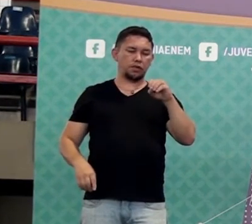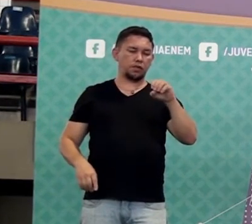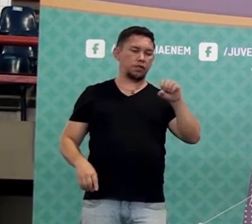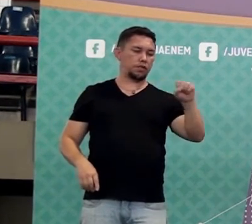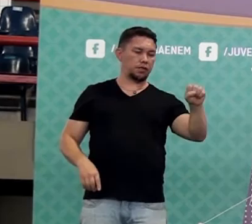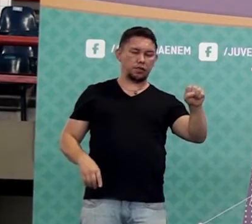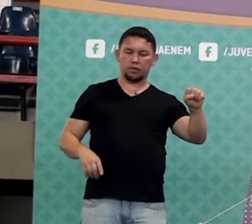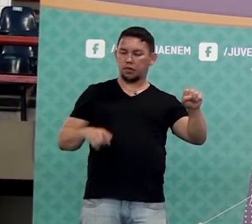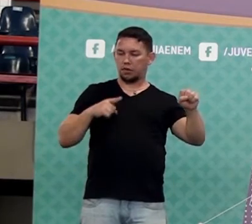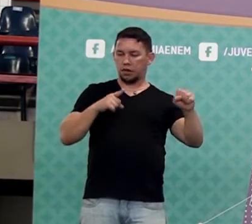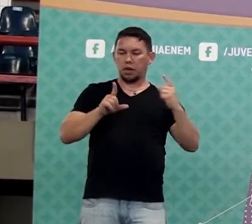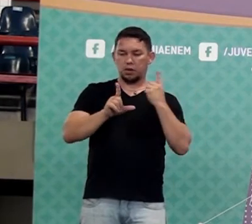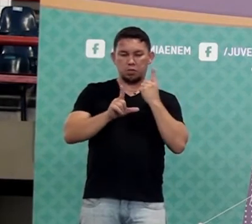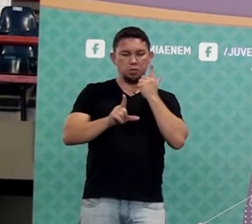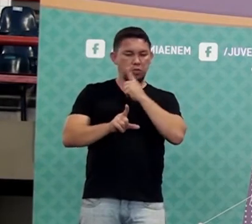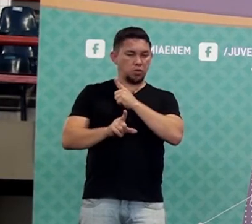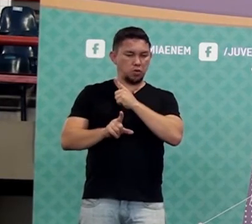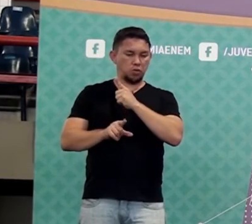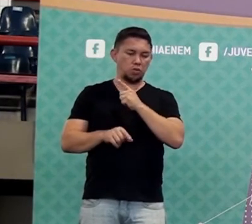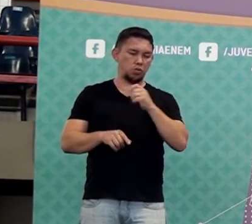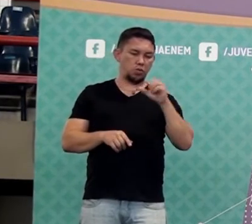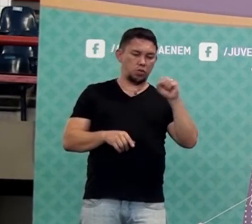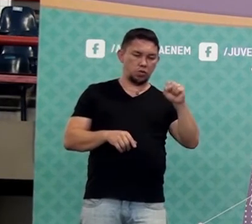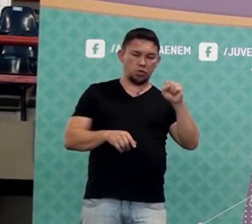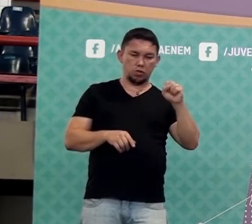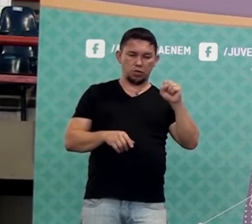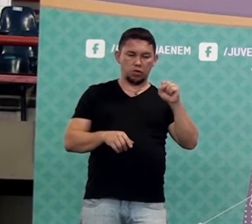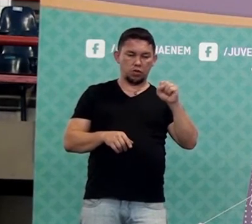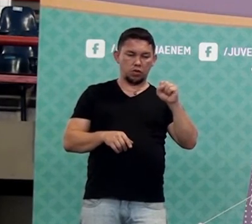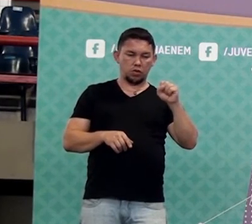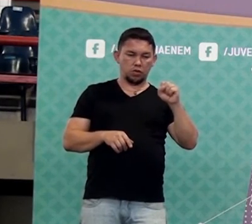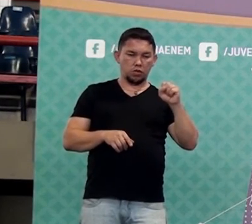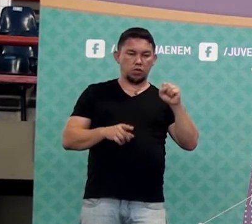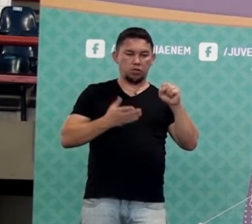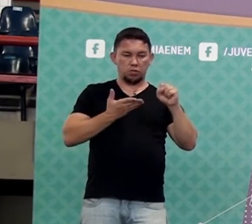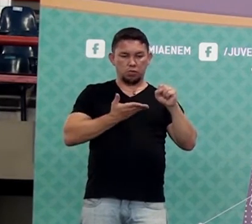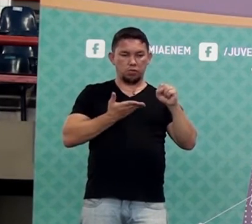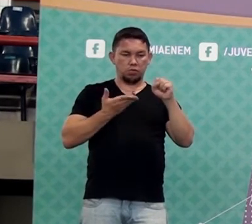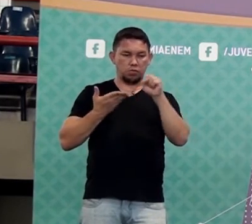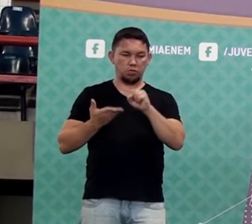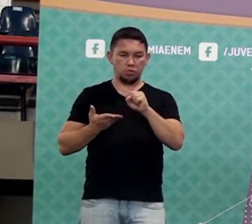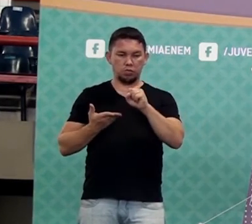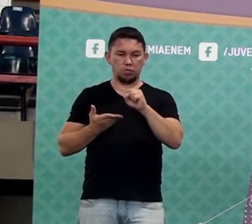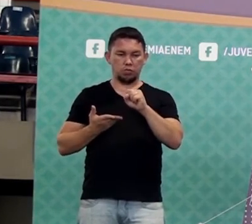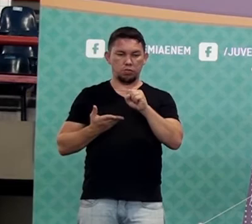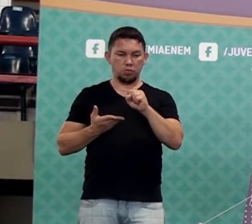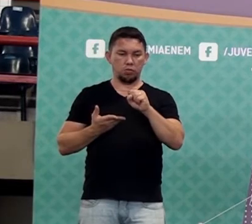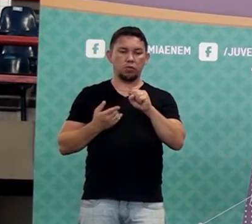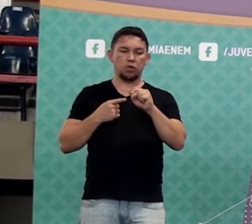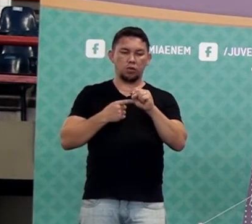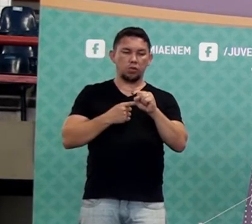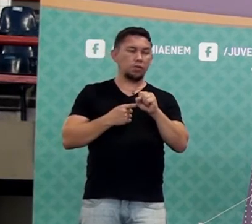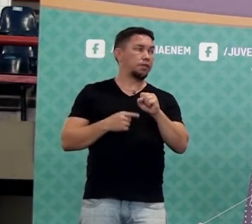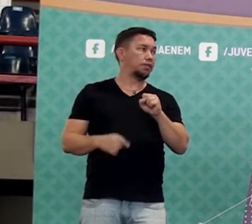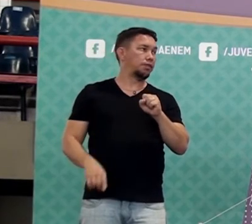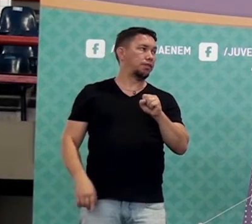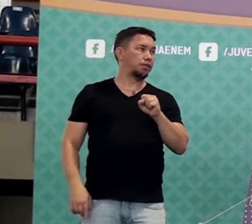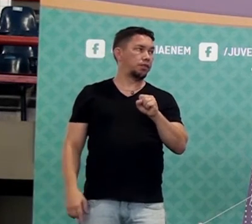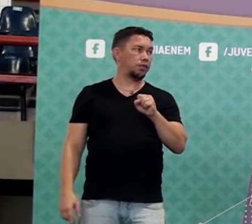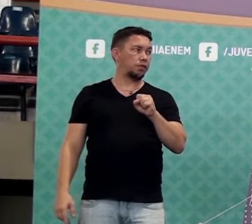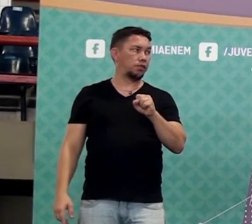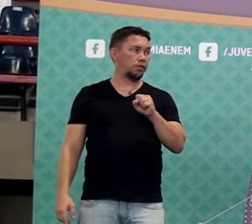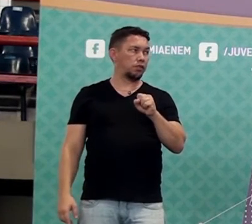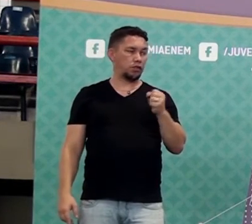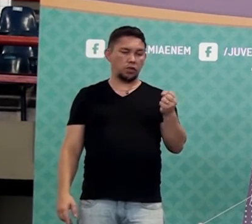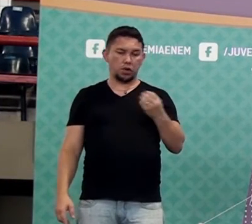8. Aí eu pergunto para você. Se era 100 e eu multiplicar por 0,08, eu vou encontrar que valor? 8. 8